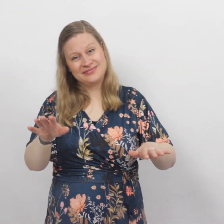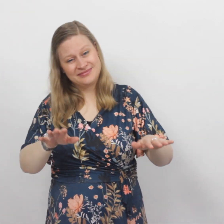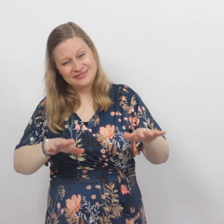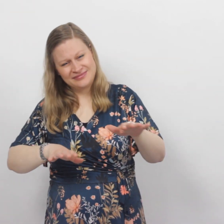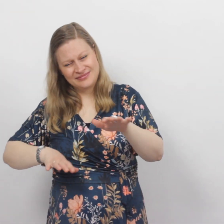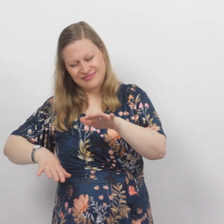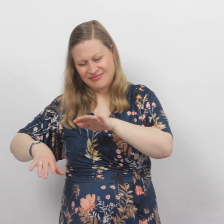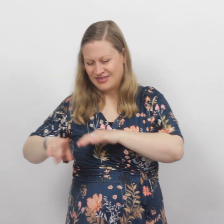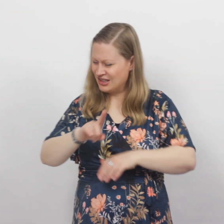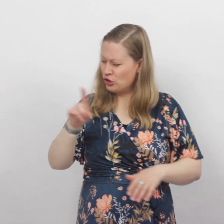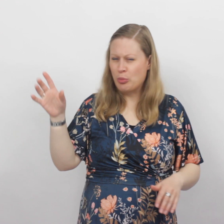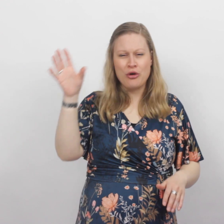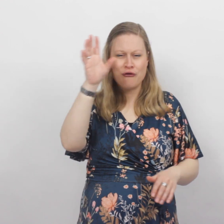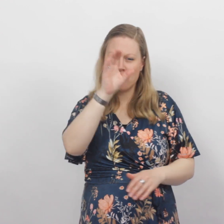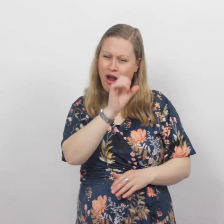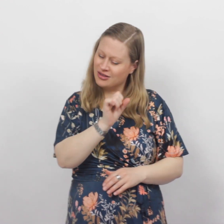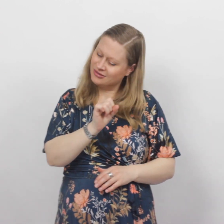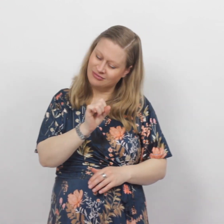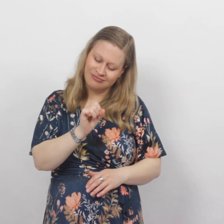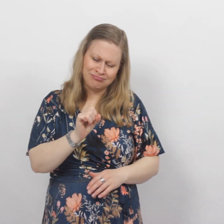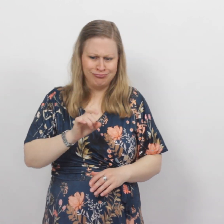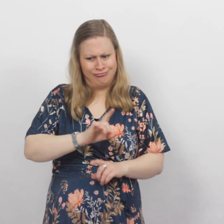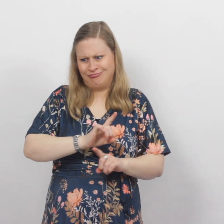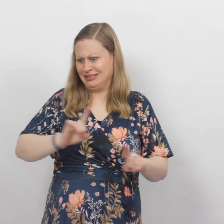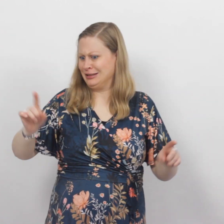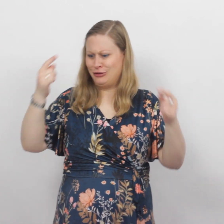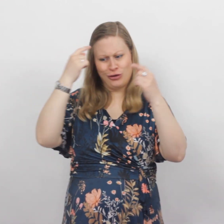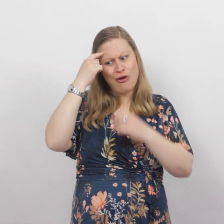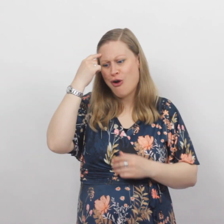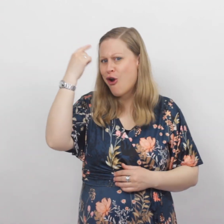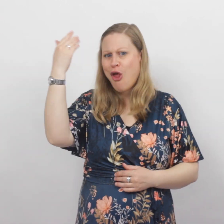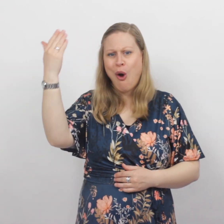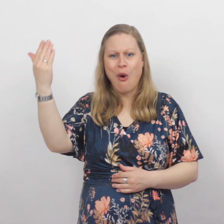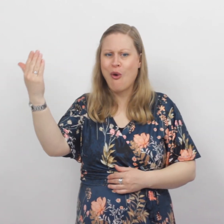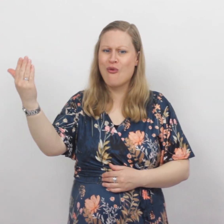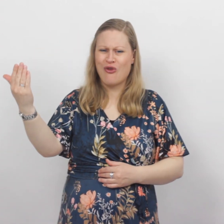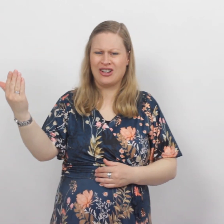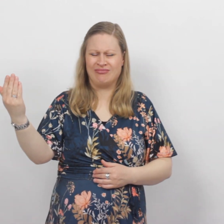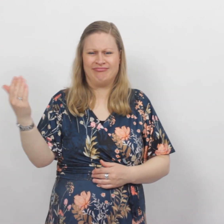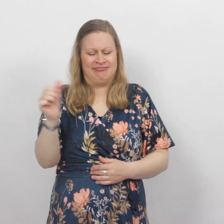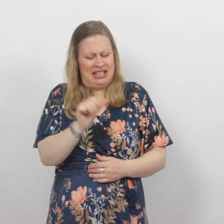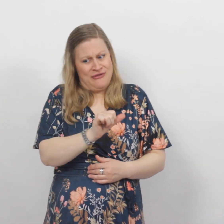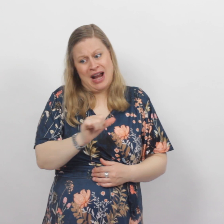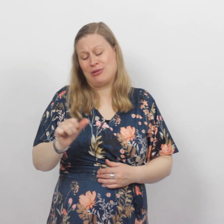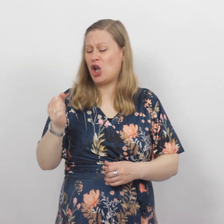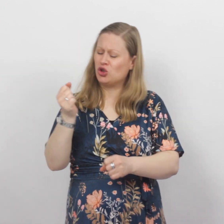Niet te bevatten Niet te geloven Vreemdheid toch